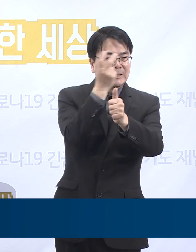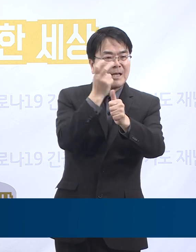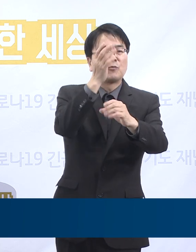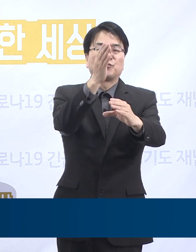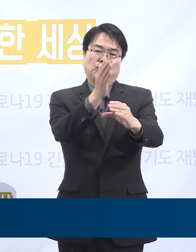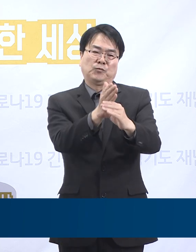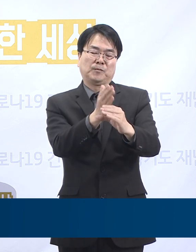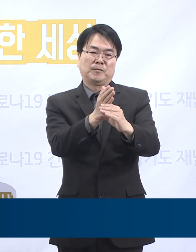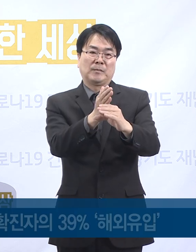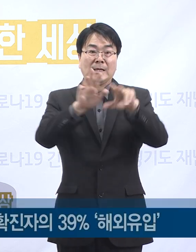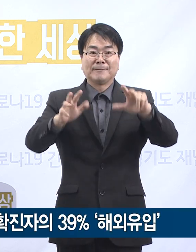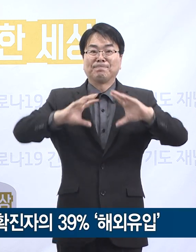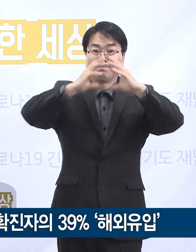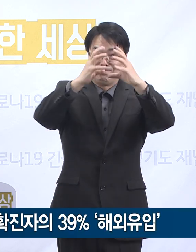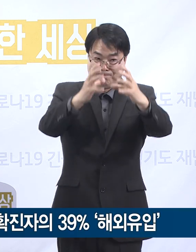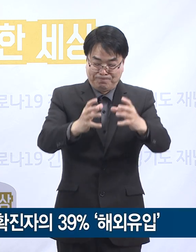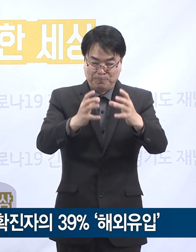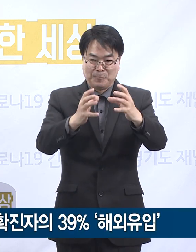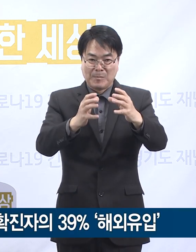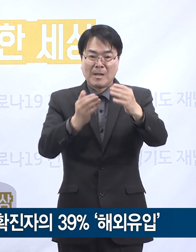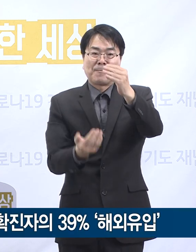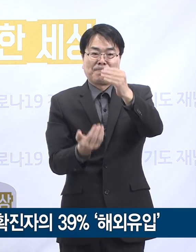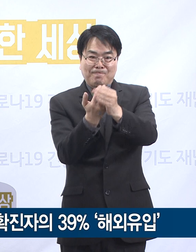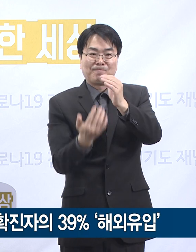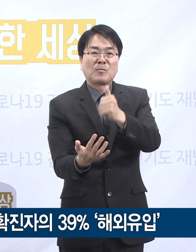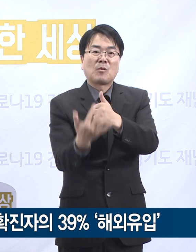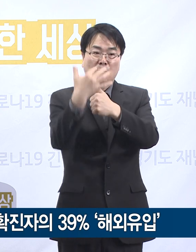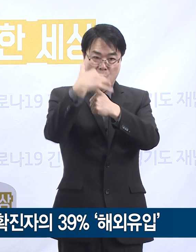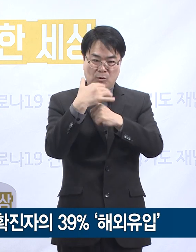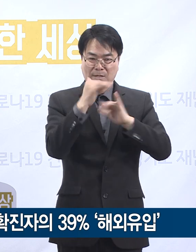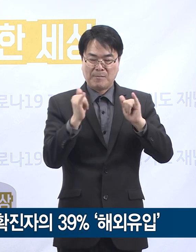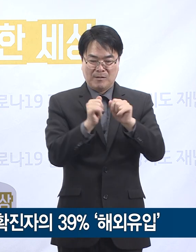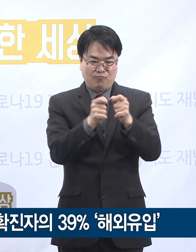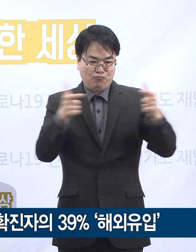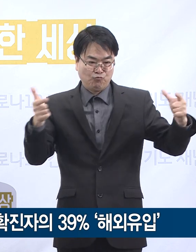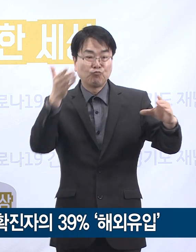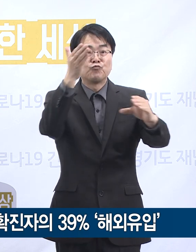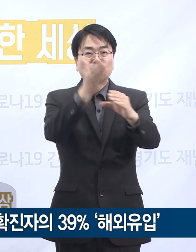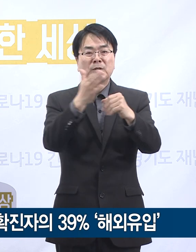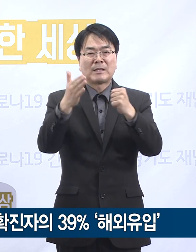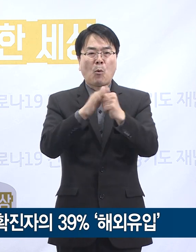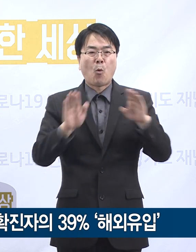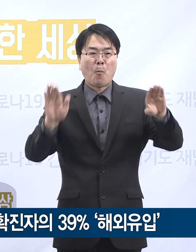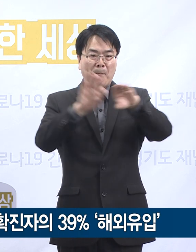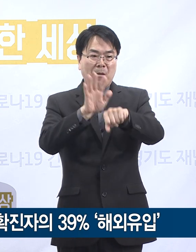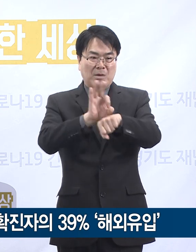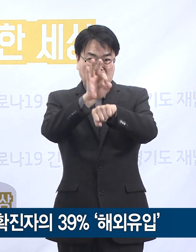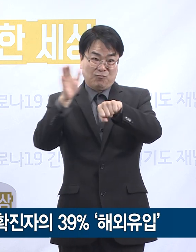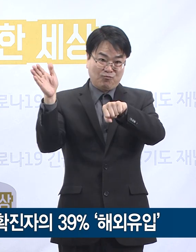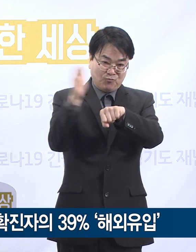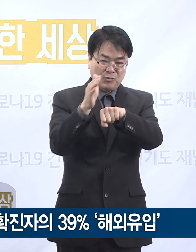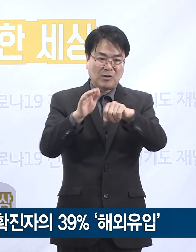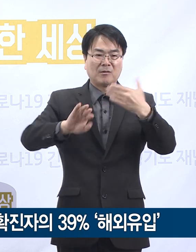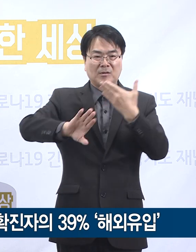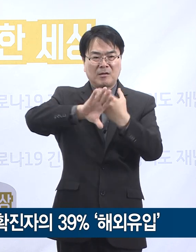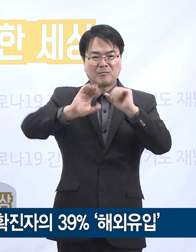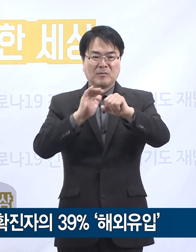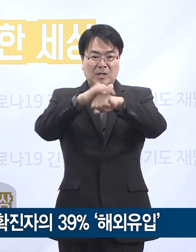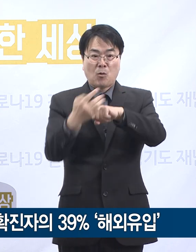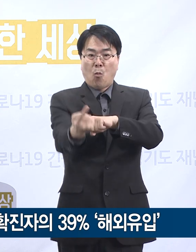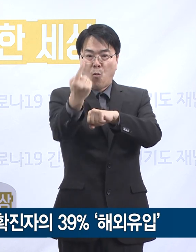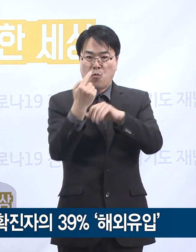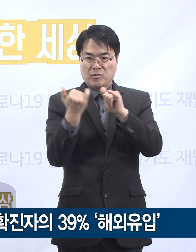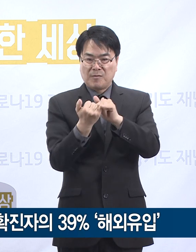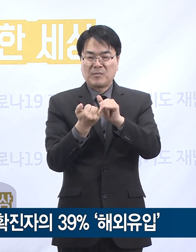최근 세계 각국에서 유입된 확진자 발생이 증가함에 따라 정부는 오늘 0시부터 해외입국자에 대한 방역관리를